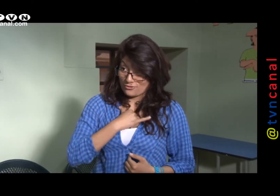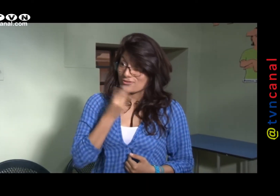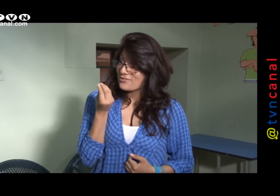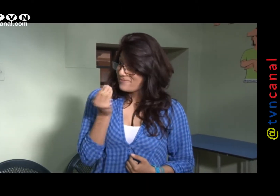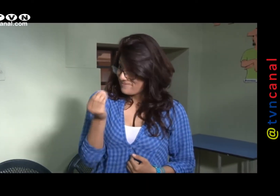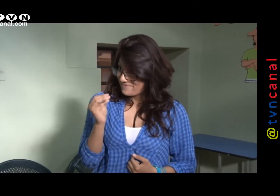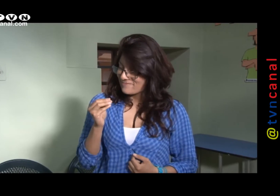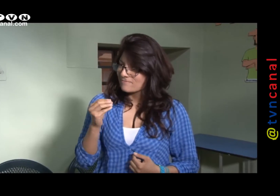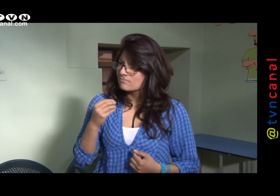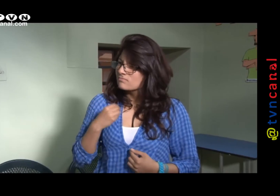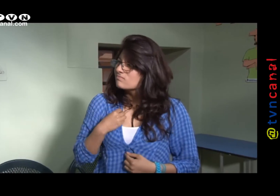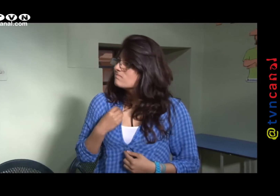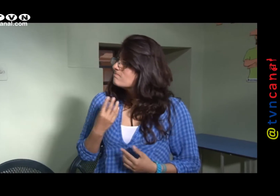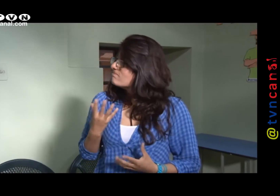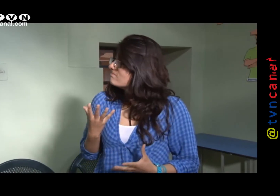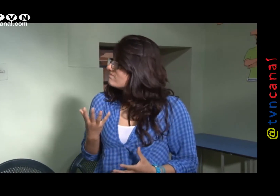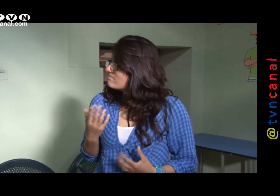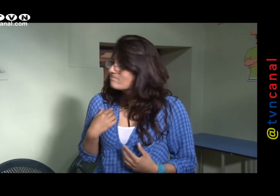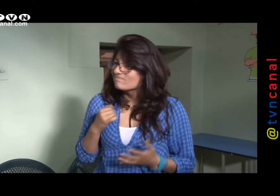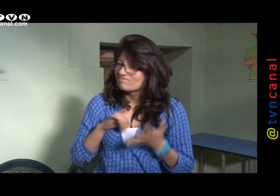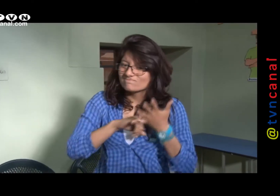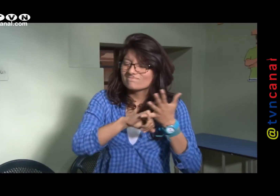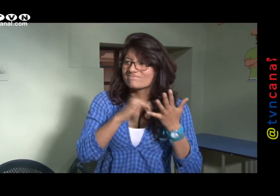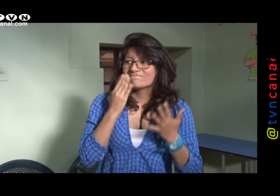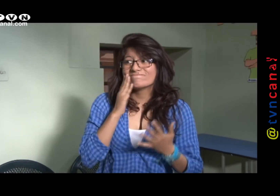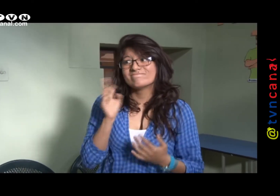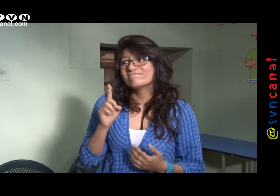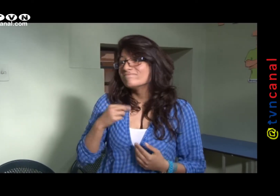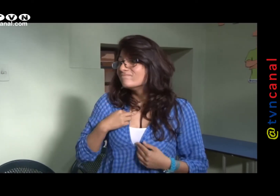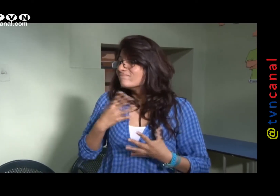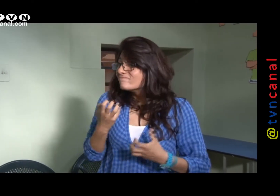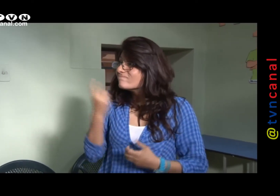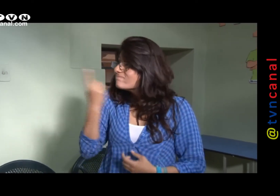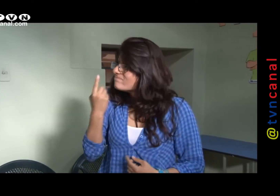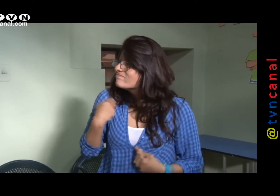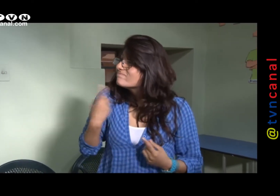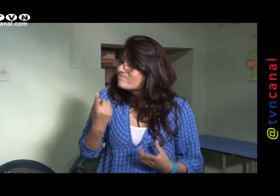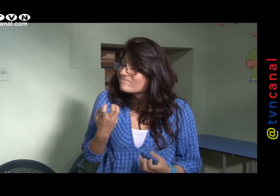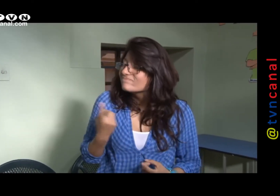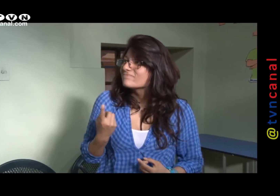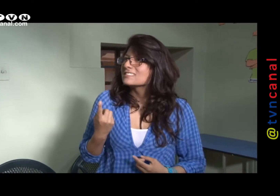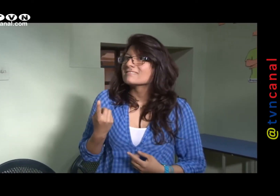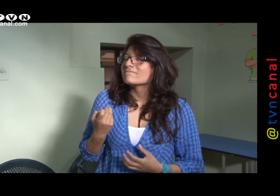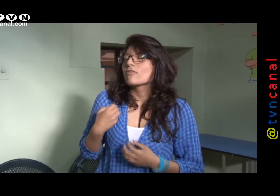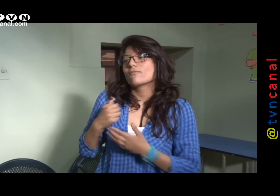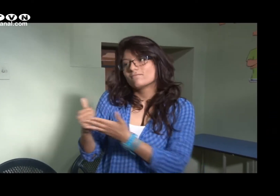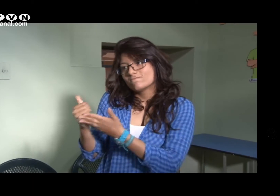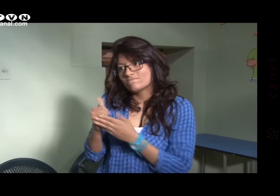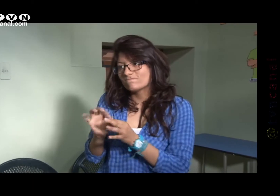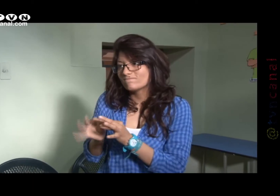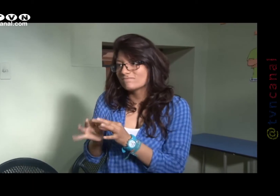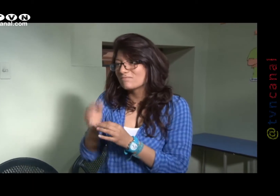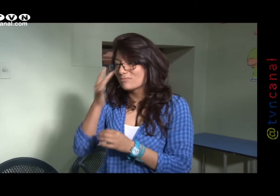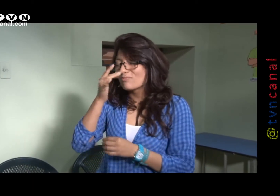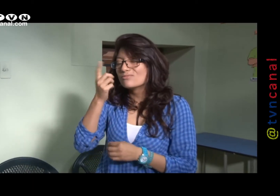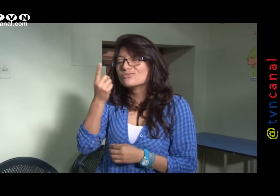yo soy joven, yo no quiero depender para siempre de mi mamá, yo quiero ser una persona